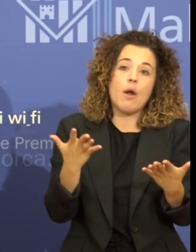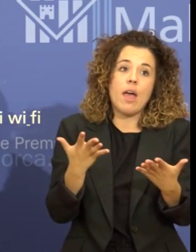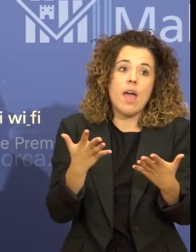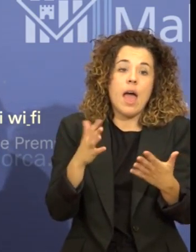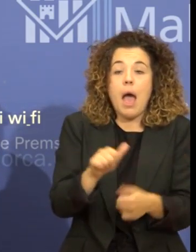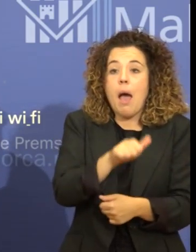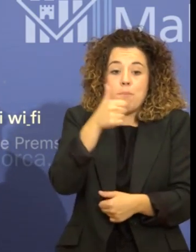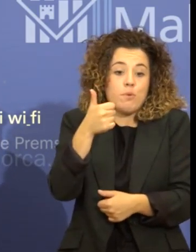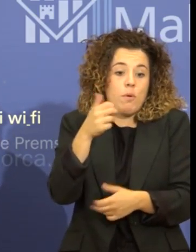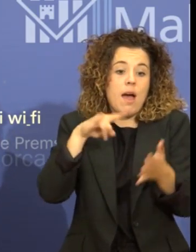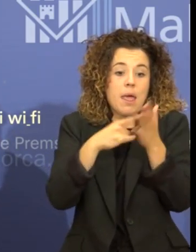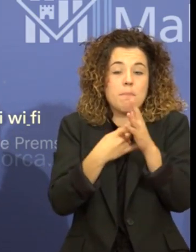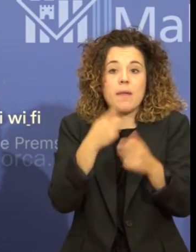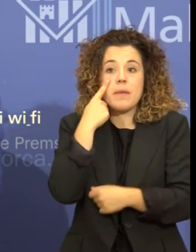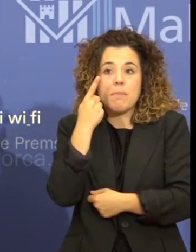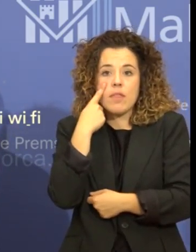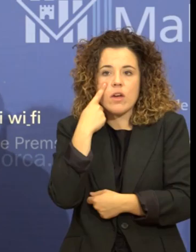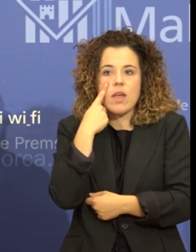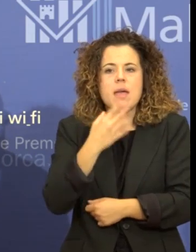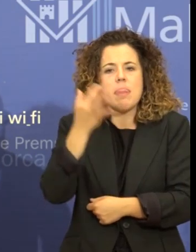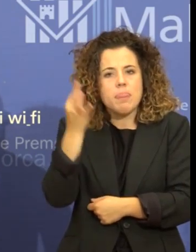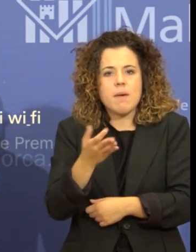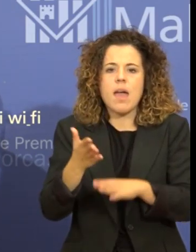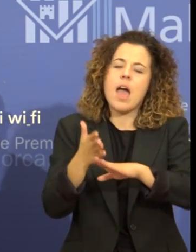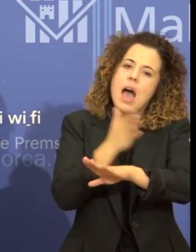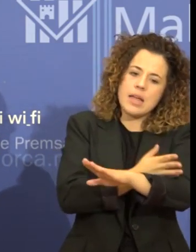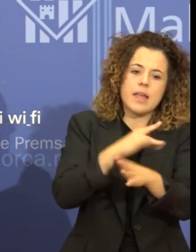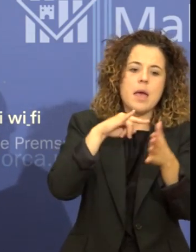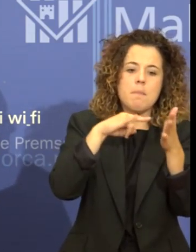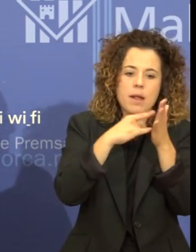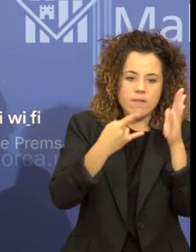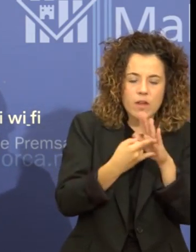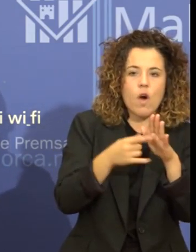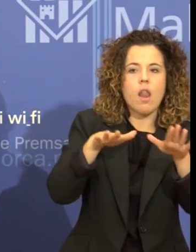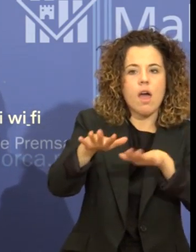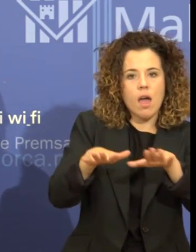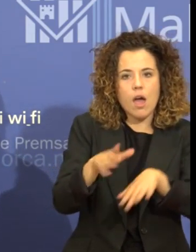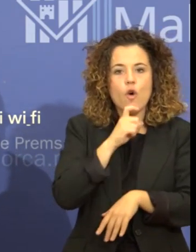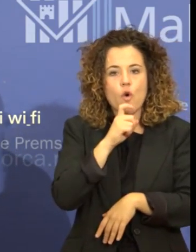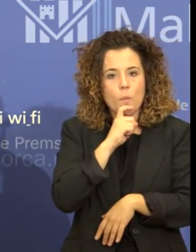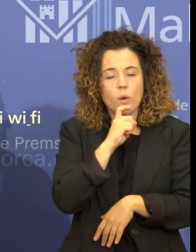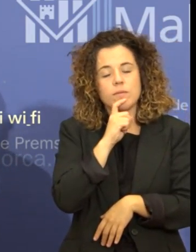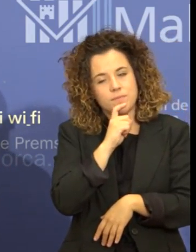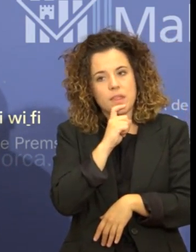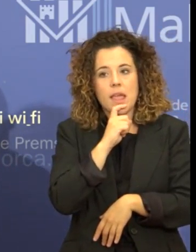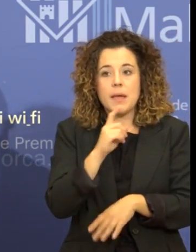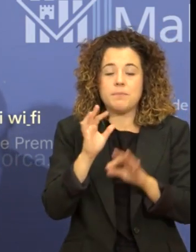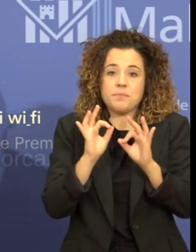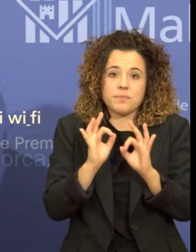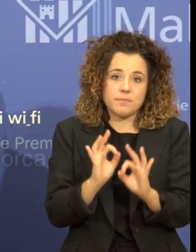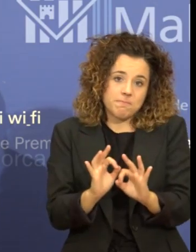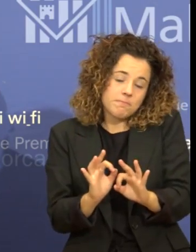'inspecció sense acabar-hi acompanyat d'una planificació de com s'han de tramitar aquests expedients. En aquest sentit,